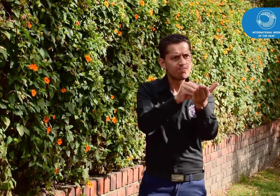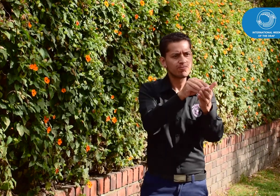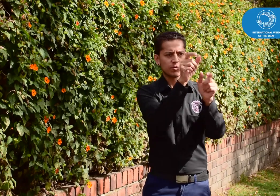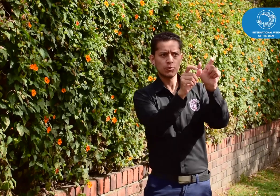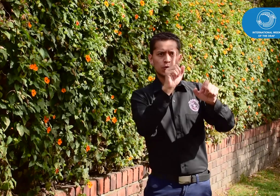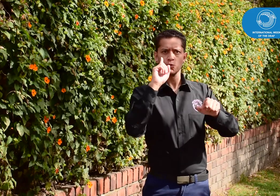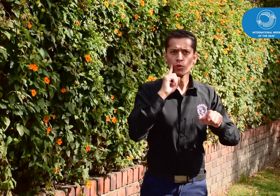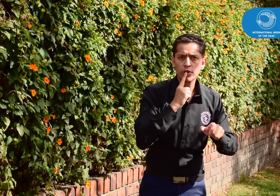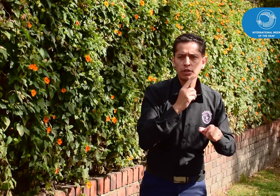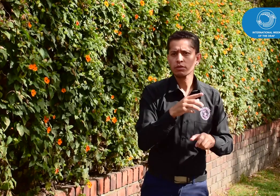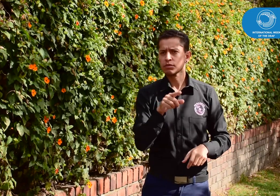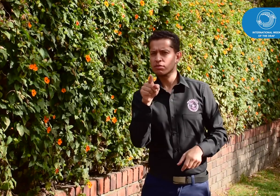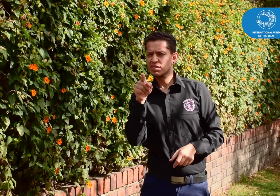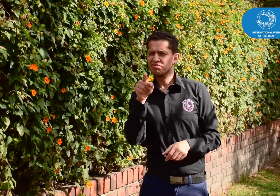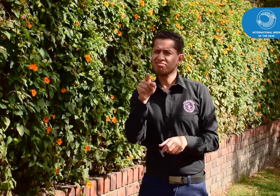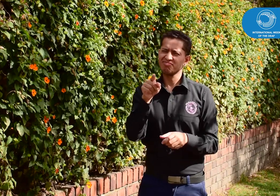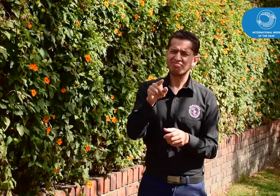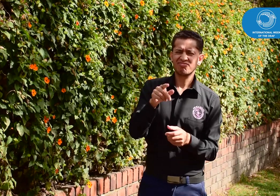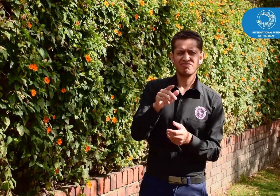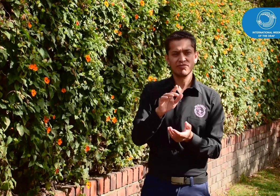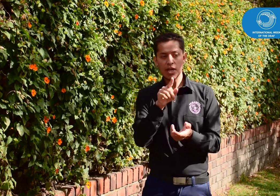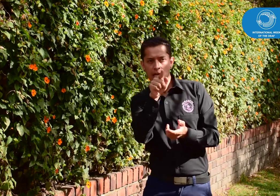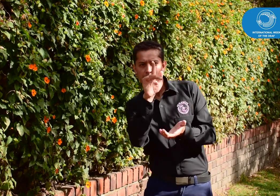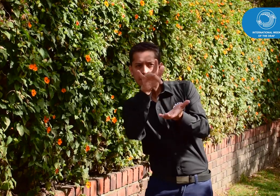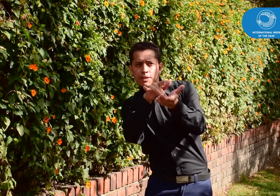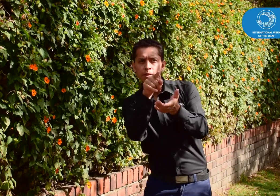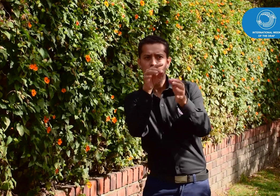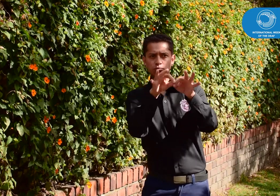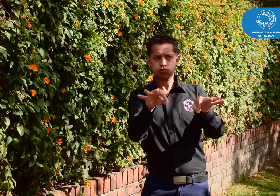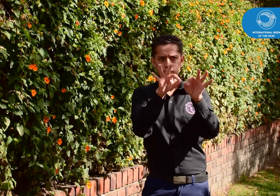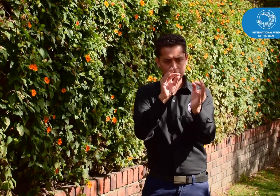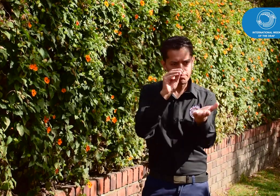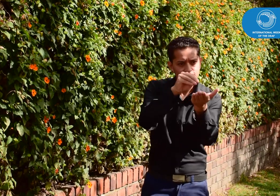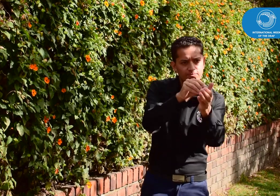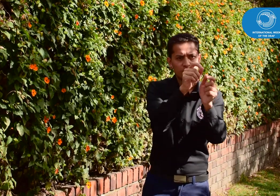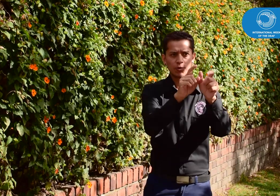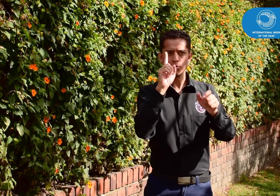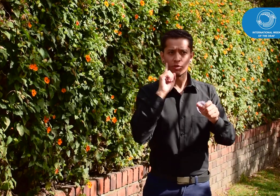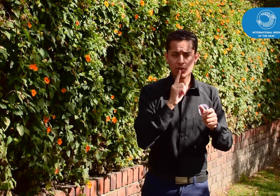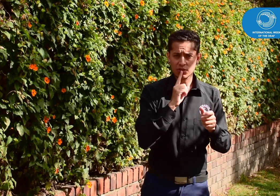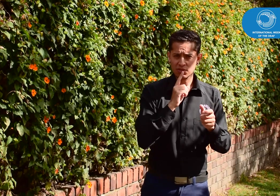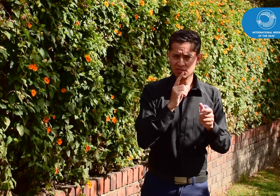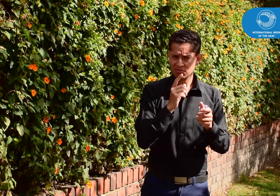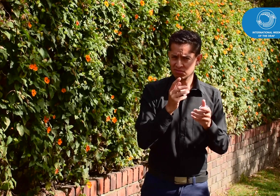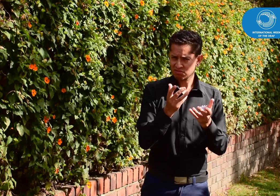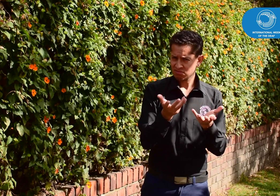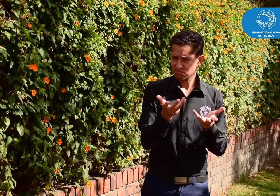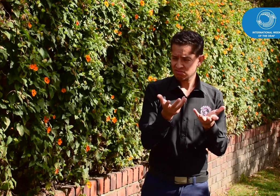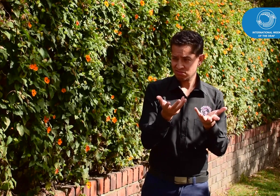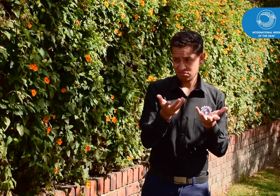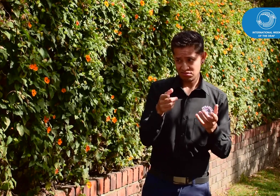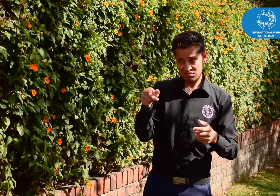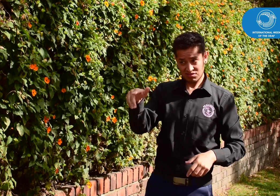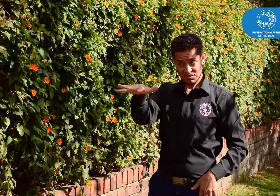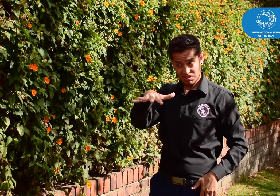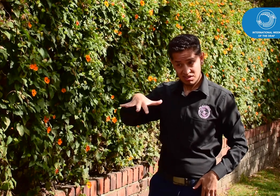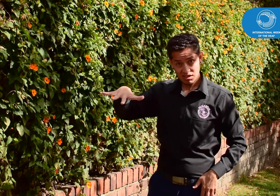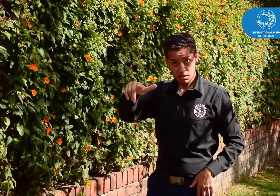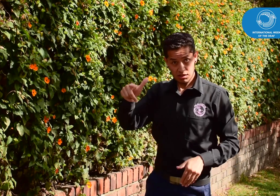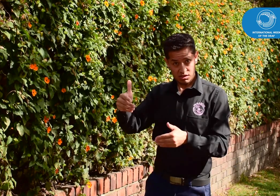sordas, priorizándolos de mayor relevancia, o que solo se tengan en cuenta a las personas sordas en los espacios de las personas